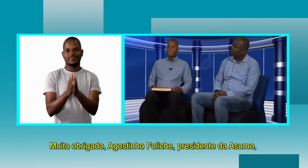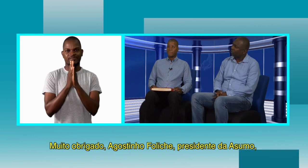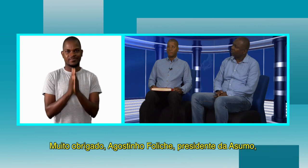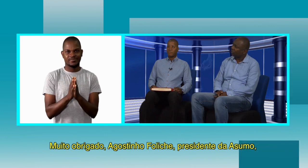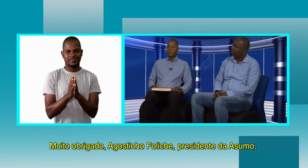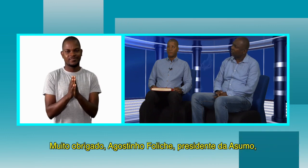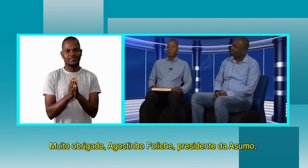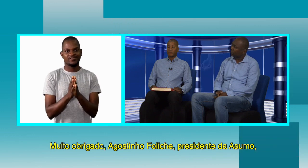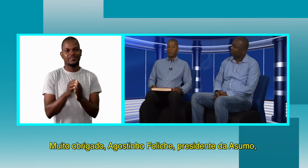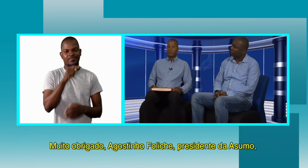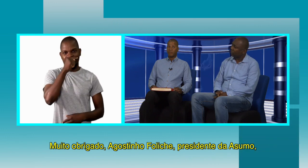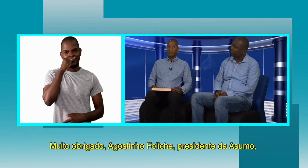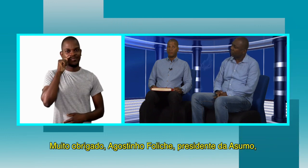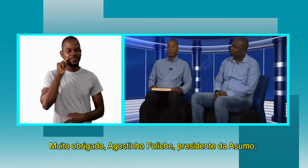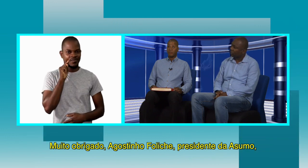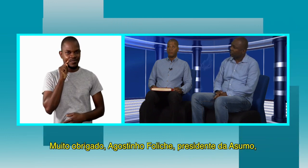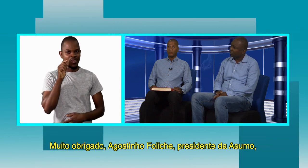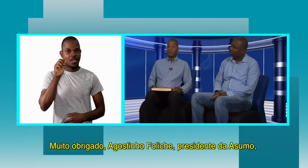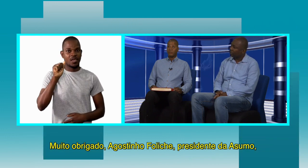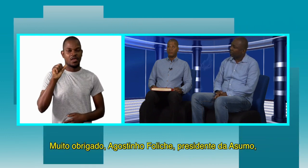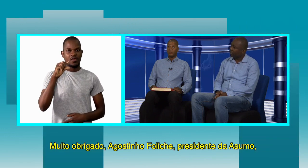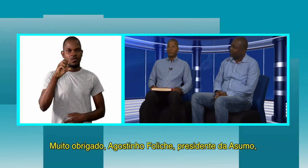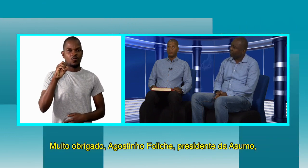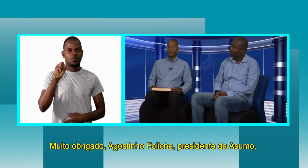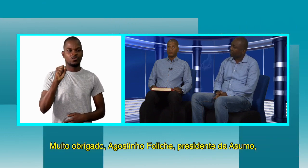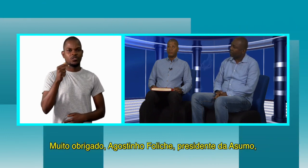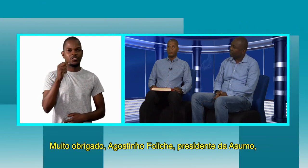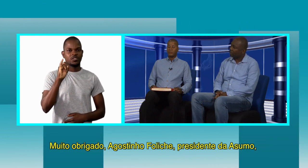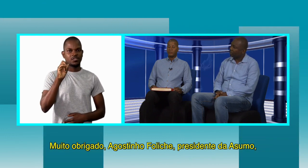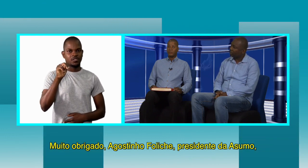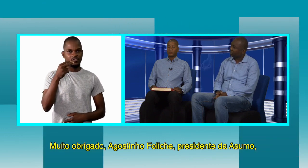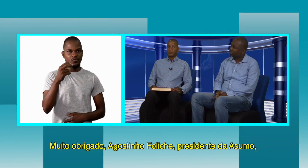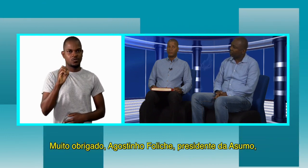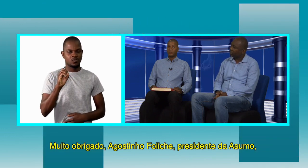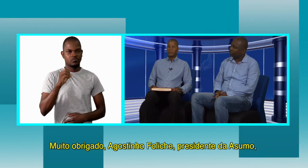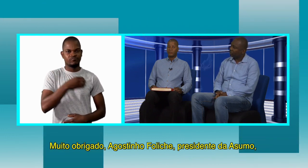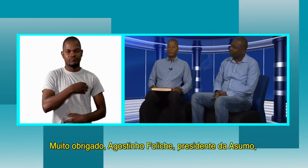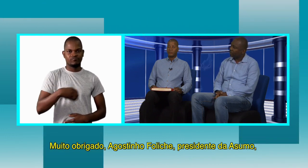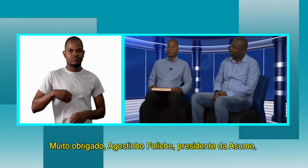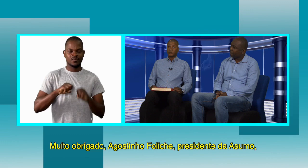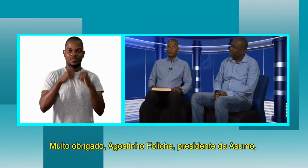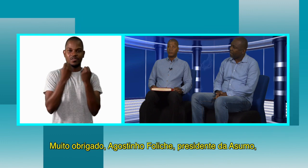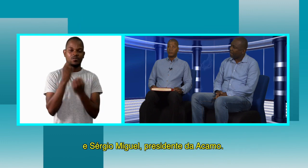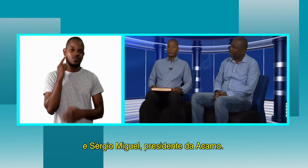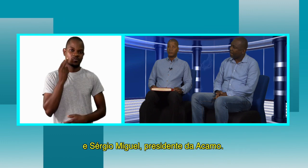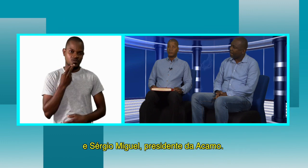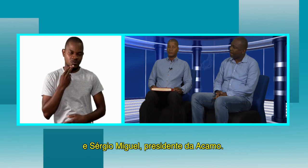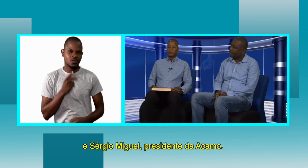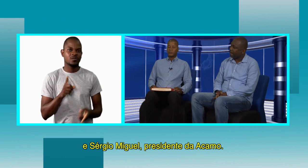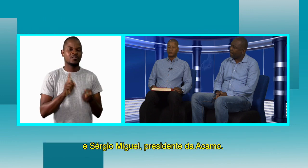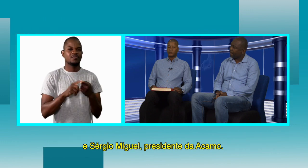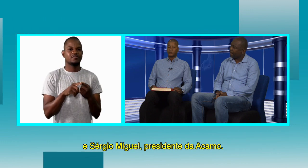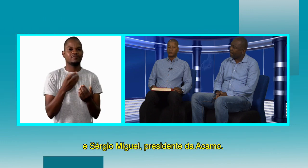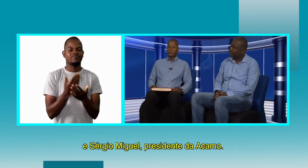José, muito obrigado Agostinho Feliz, presidente da Azum, Sérgio Miguel, presidente